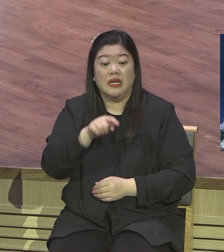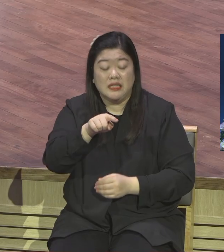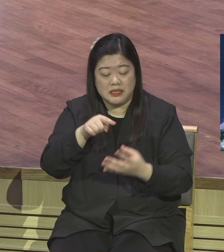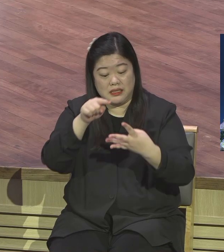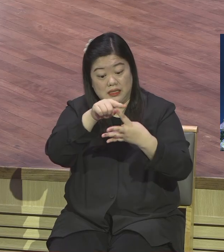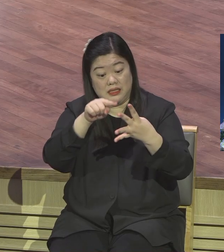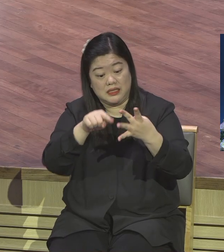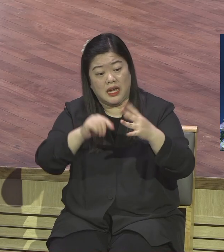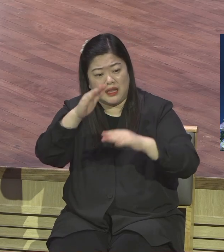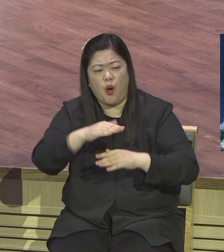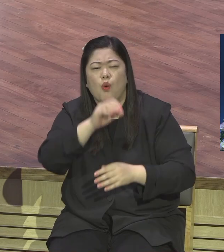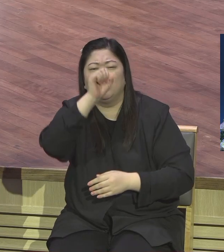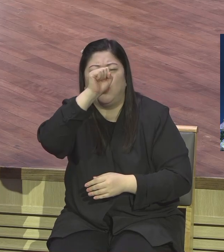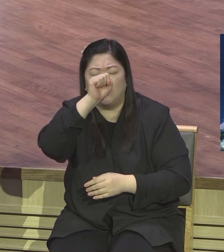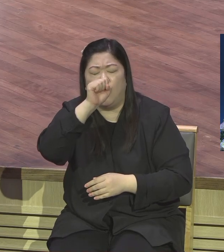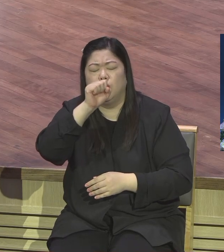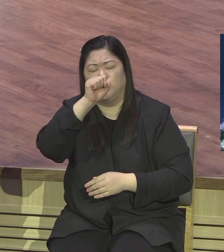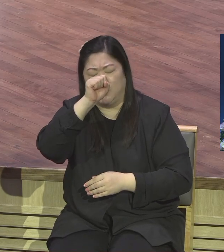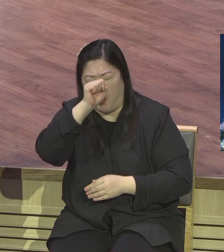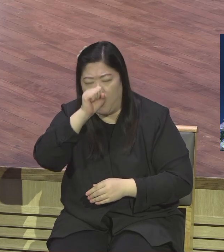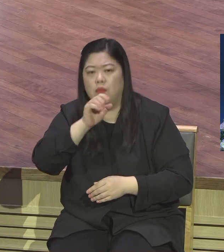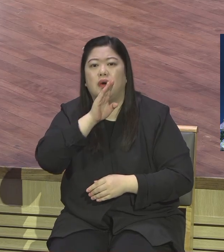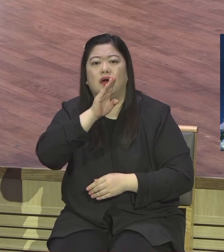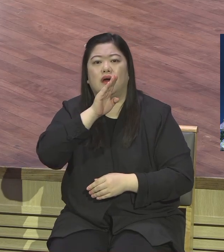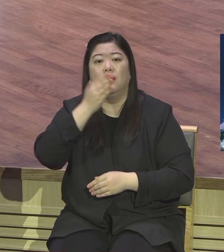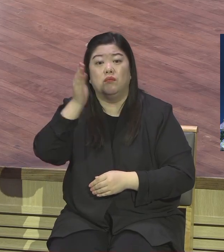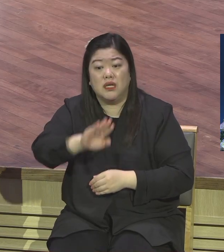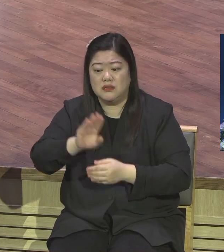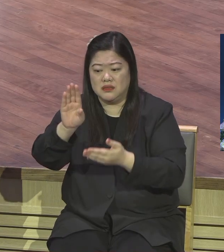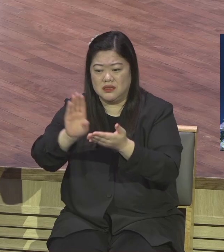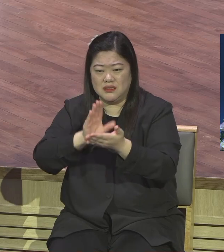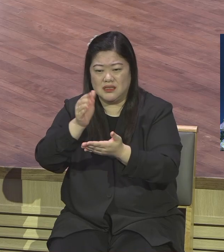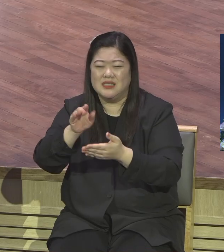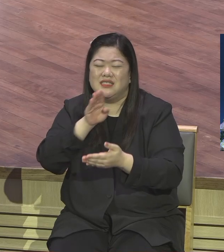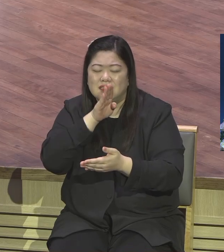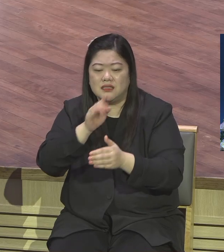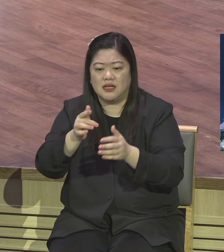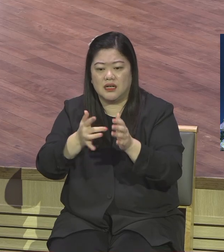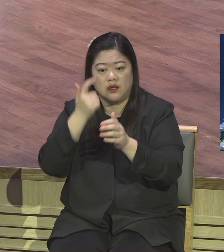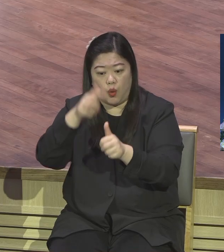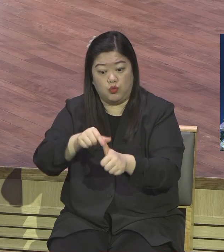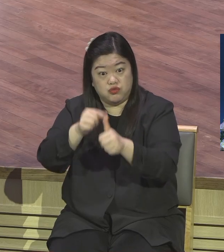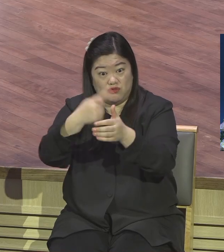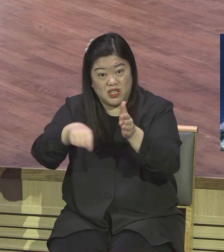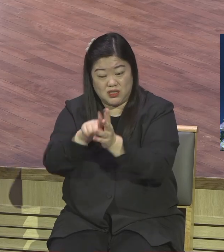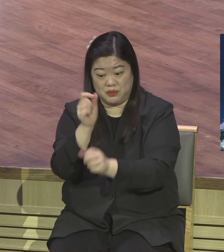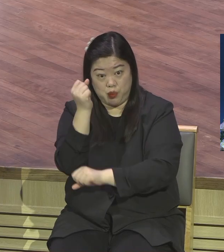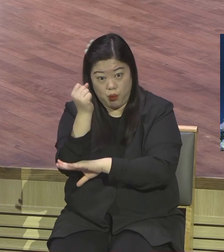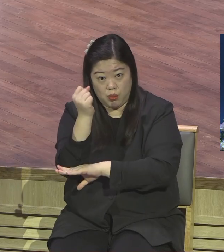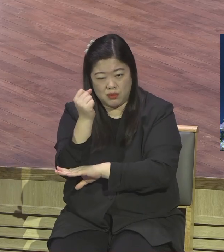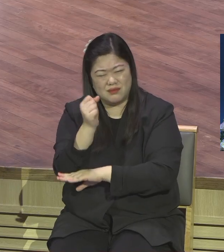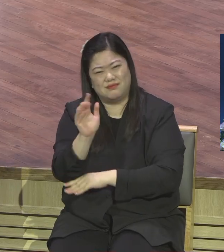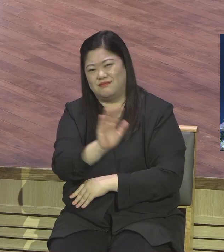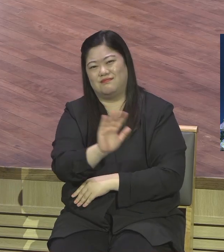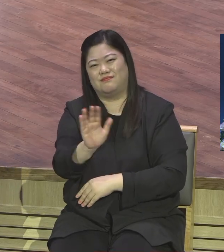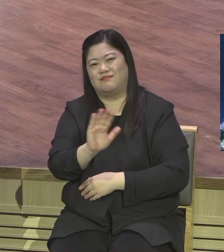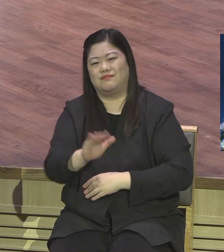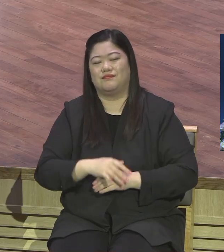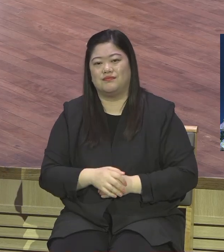결국 교회를 아무리 다녀도 오래 다녀도 이런 수준에 머물러